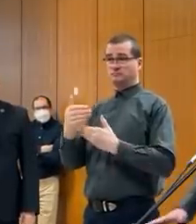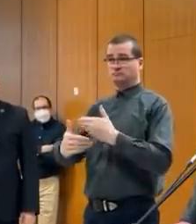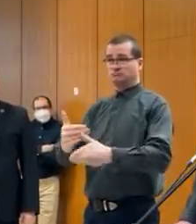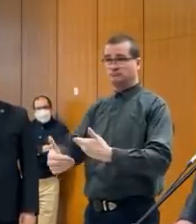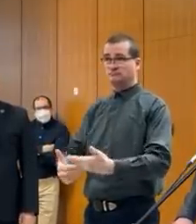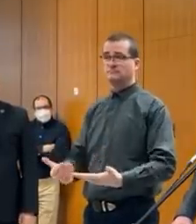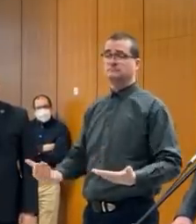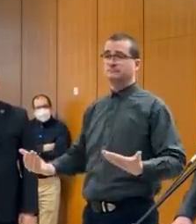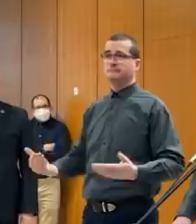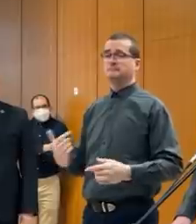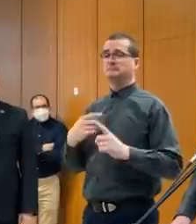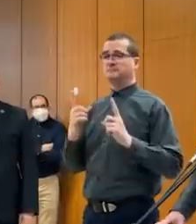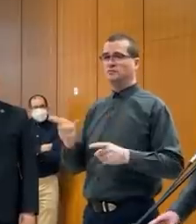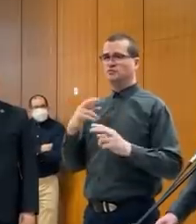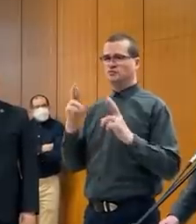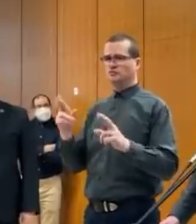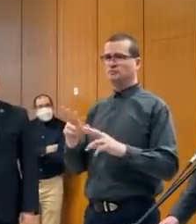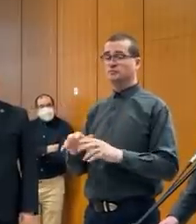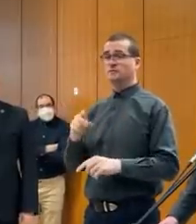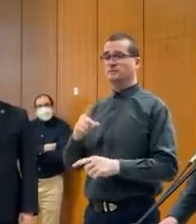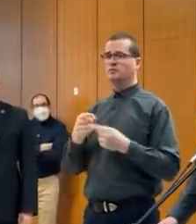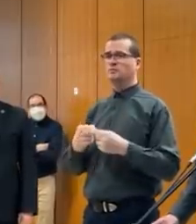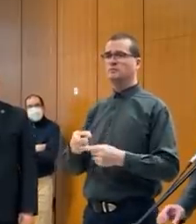musíme to rešpektovať.